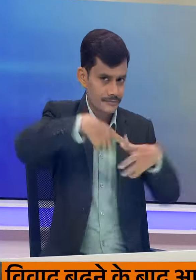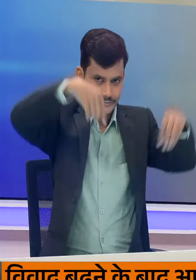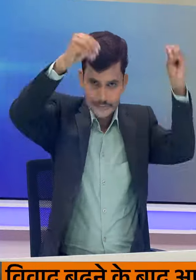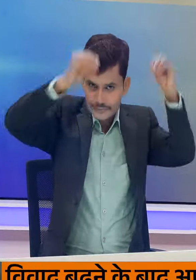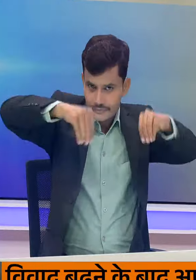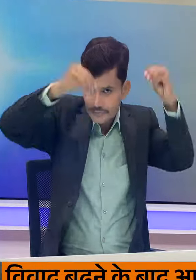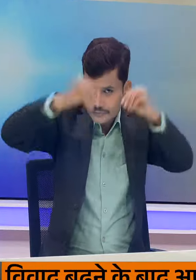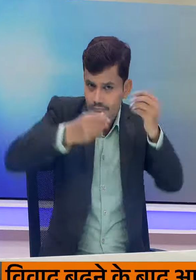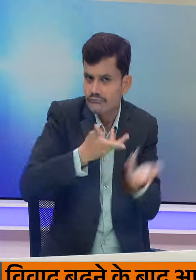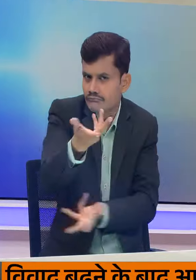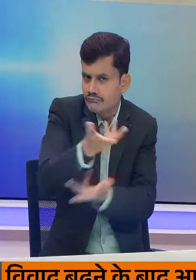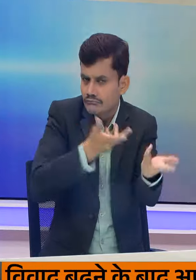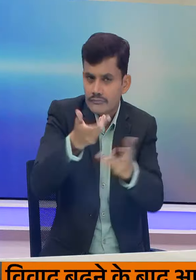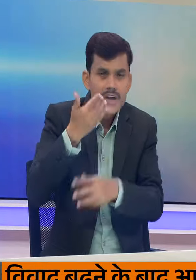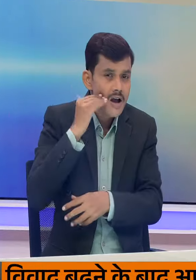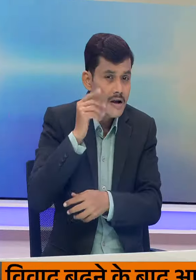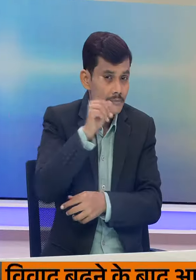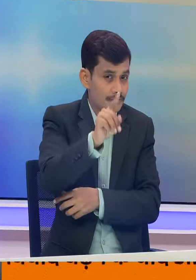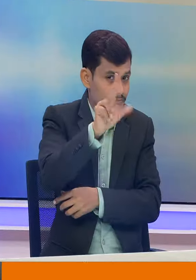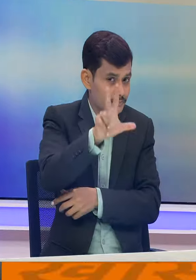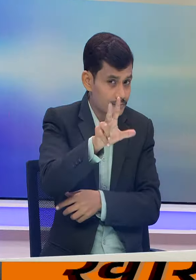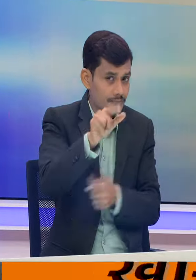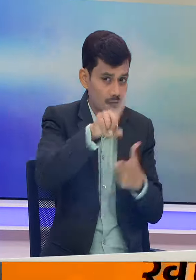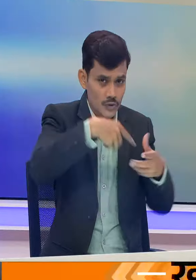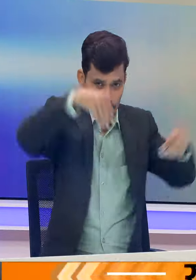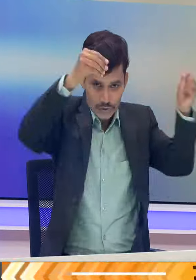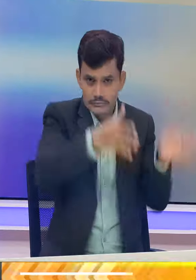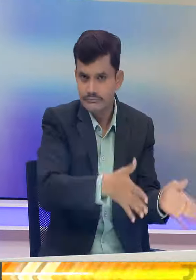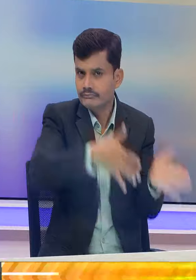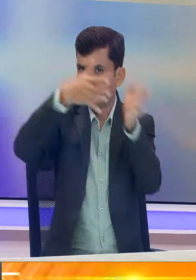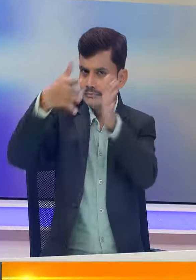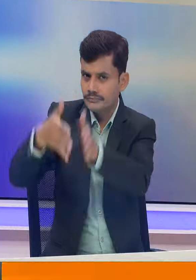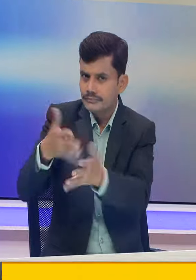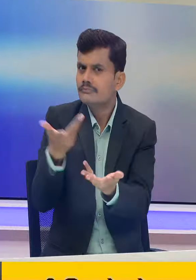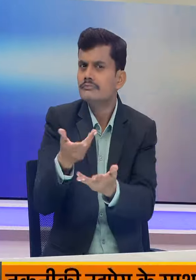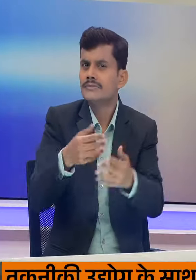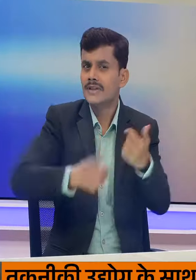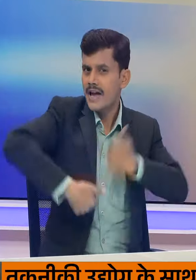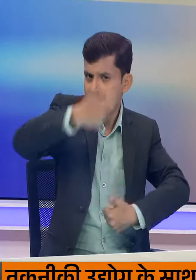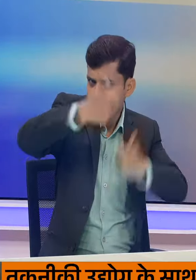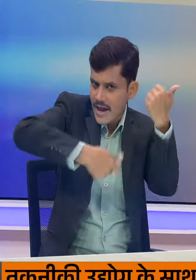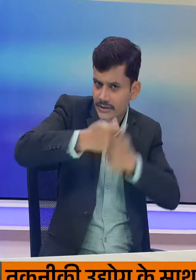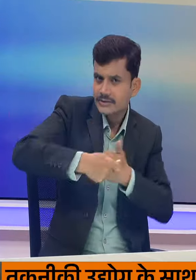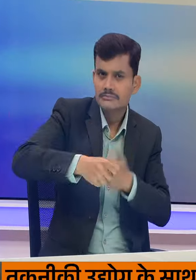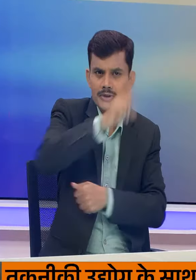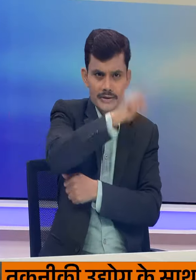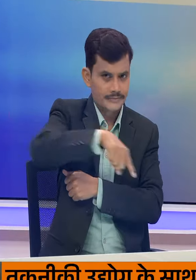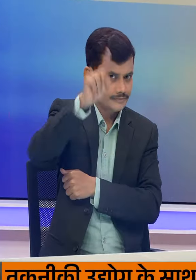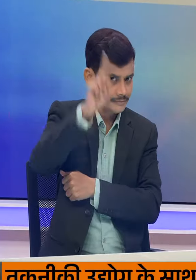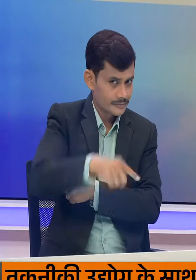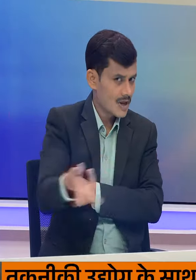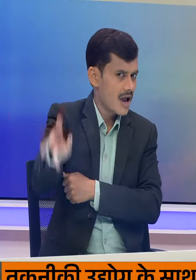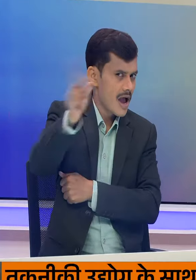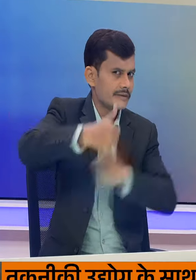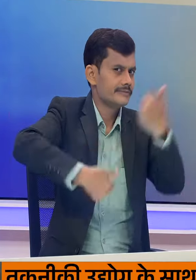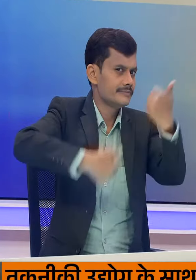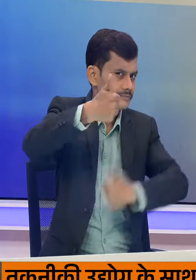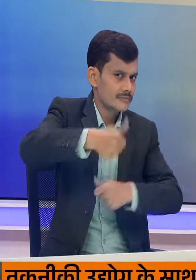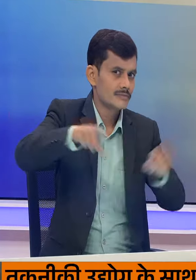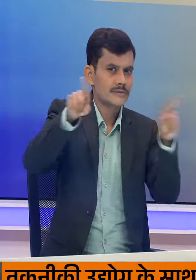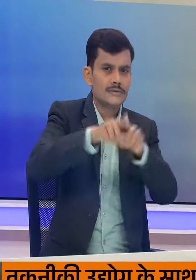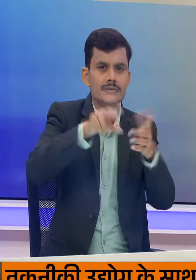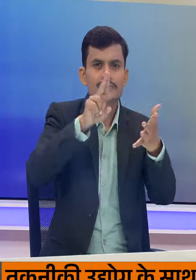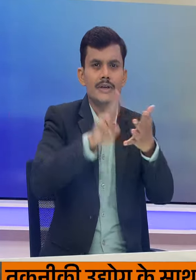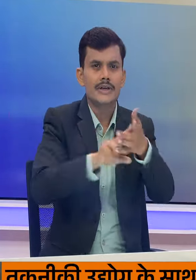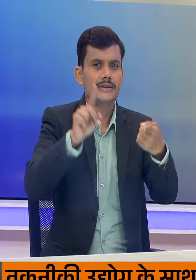याचिकाओं पर सुनवाई 18 जुलाई तक के लिए इस्थाकित कर दी थी जिनमें परिक्षा रद करने, दुबारा परिक्षा देने और